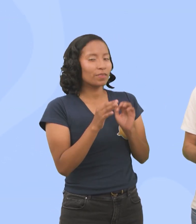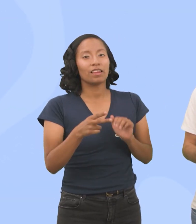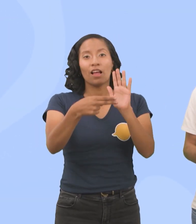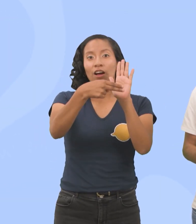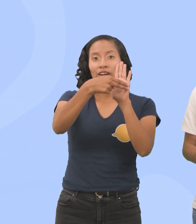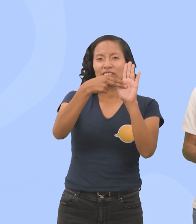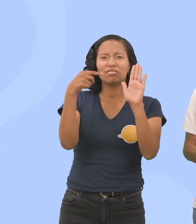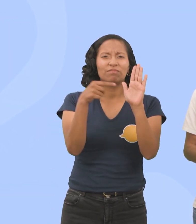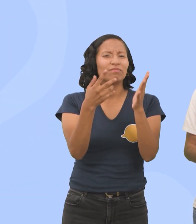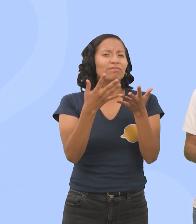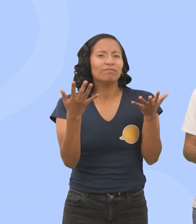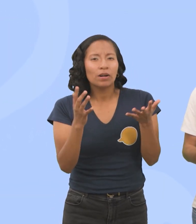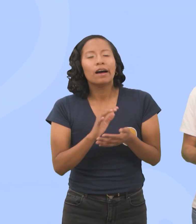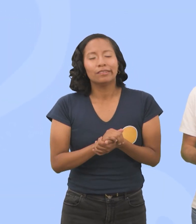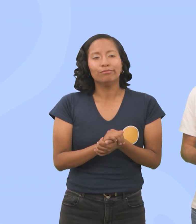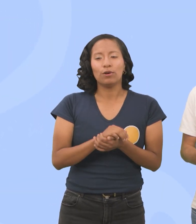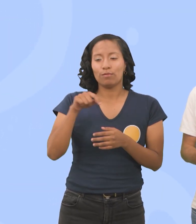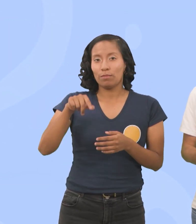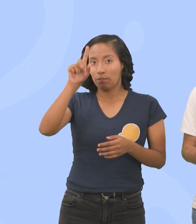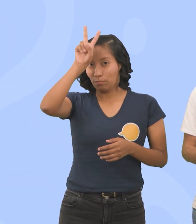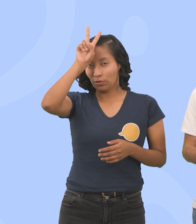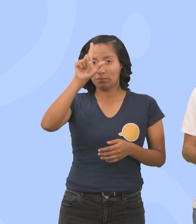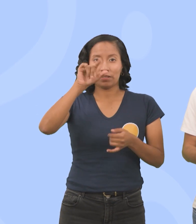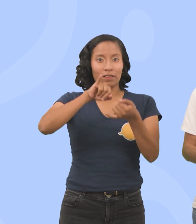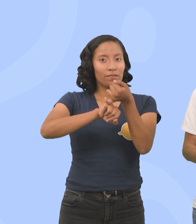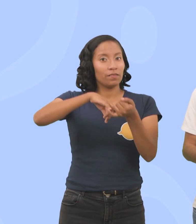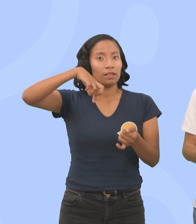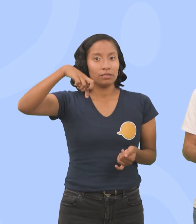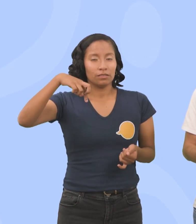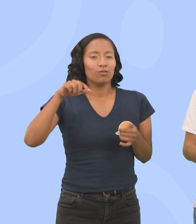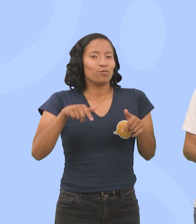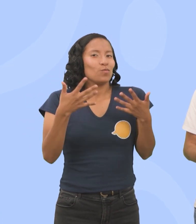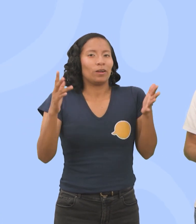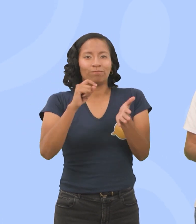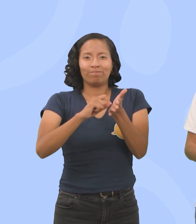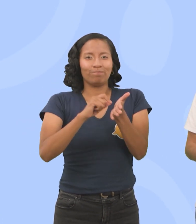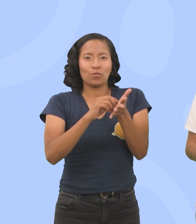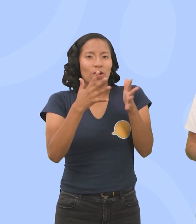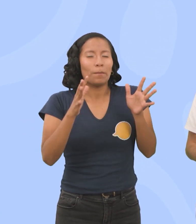Les cuento que como la LSP hasta el momento no tiene escritura